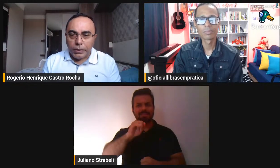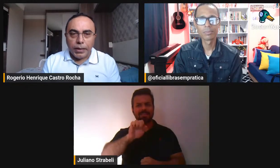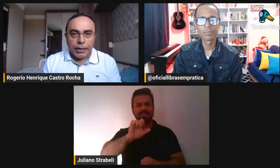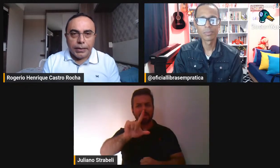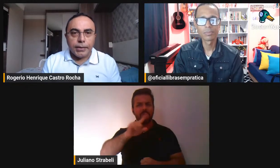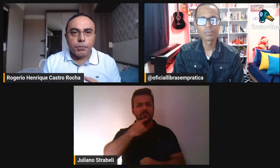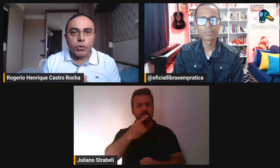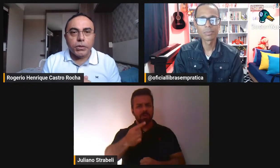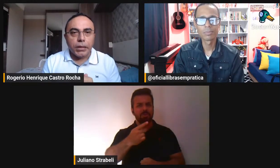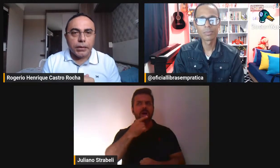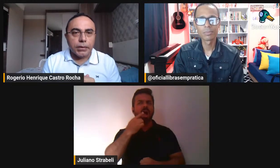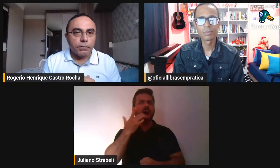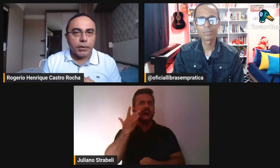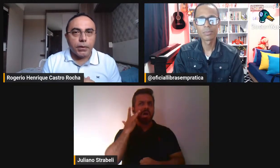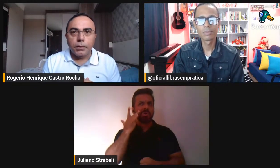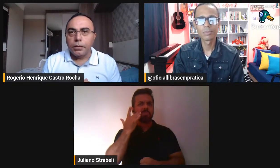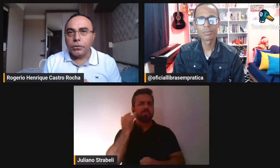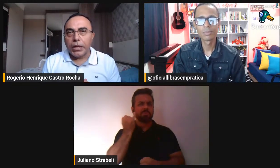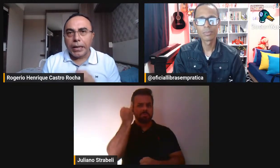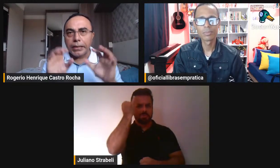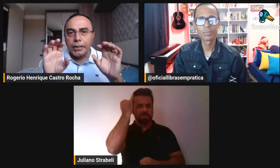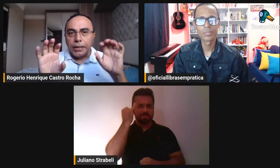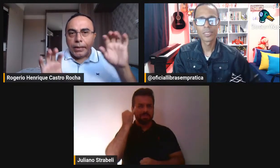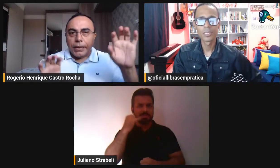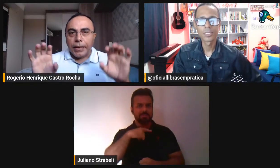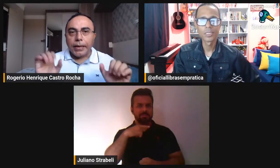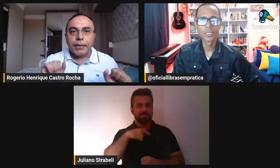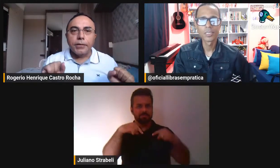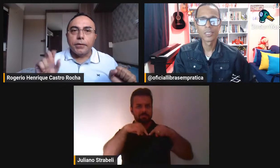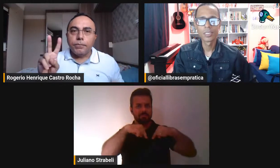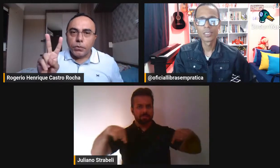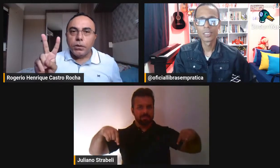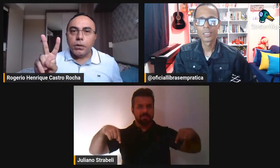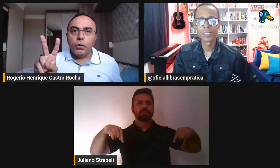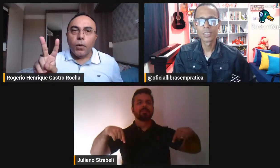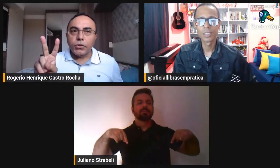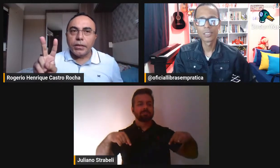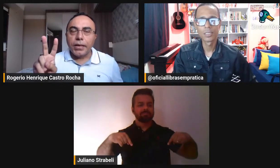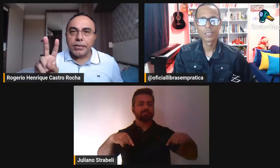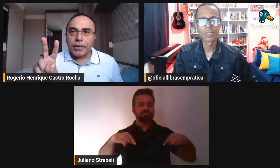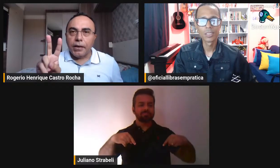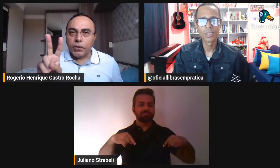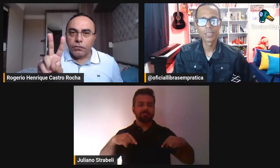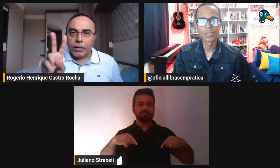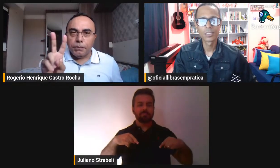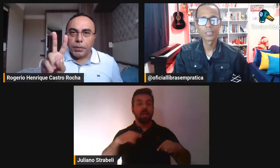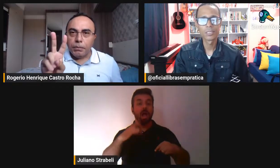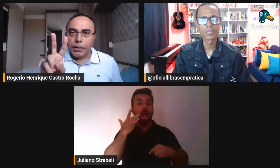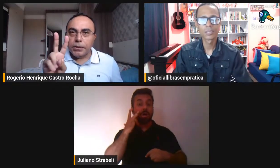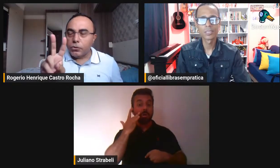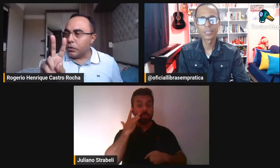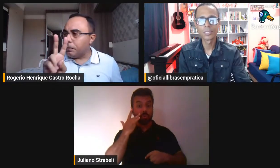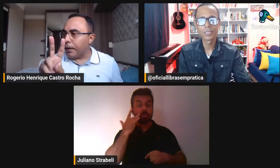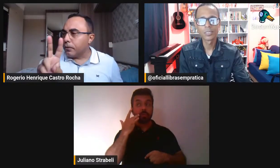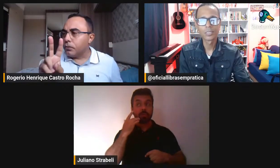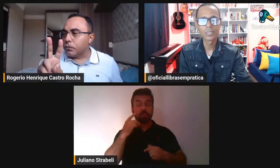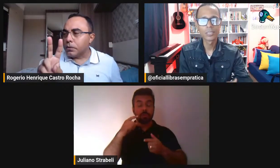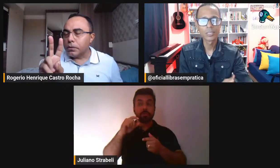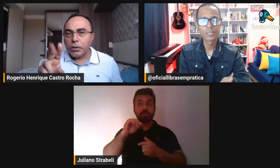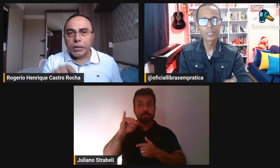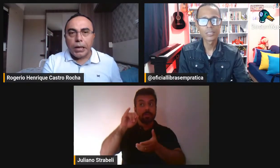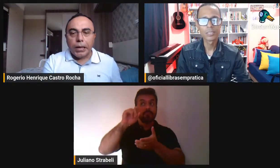colocou aqui na resposta dele, que estava aqui destacada, e eu acho que quem escreve tem que fazer primeiro essas duas